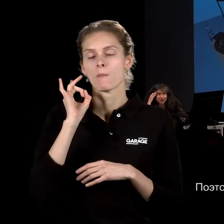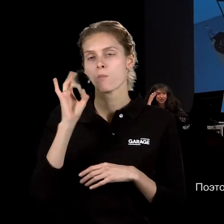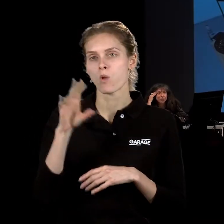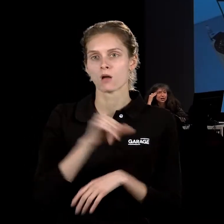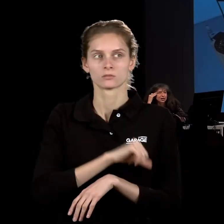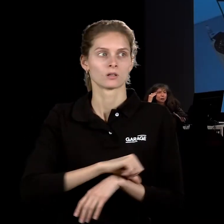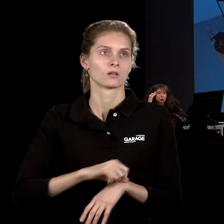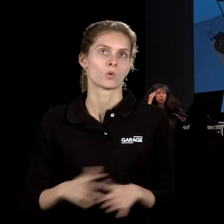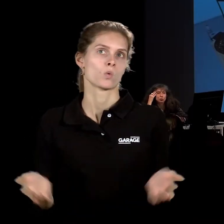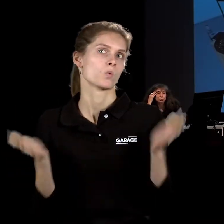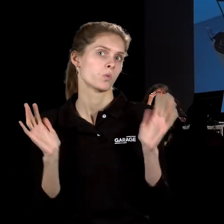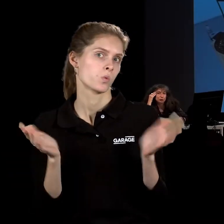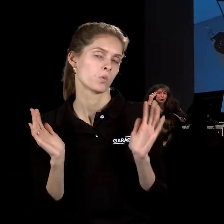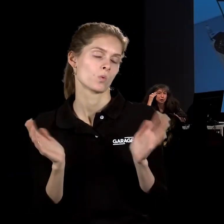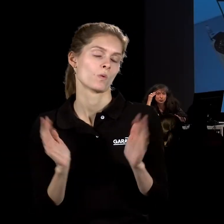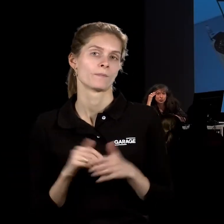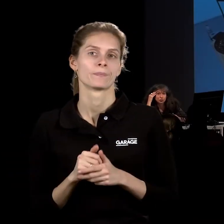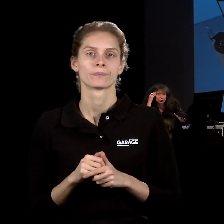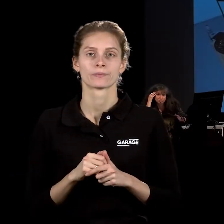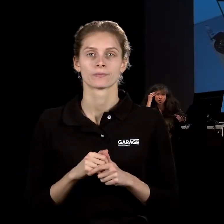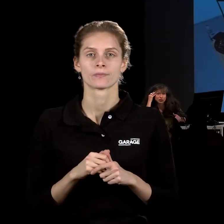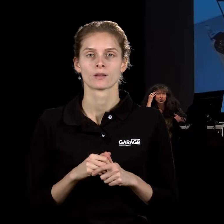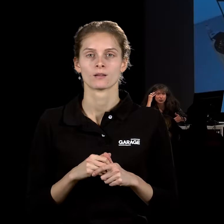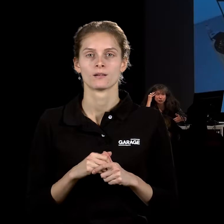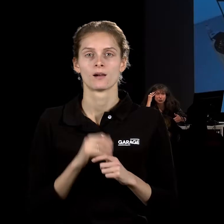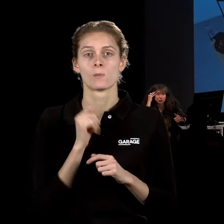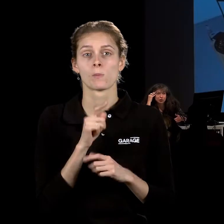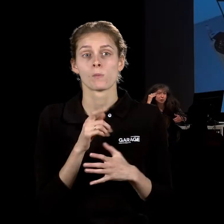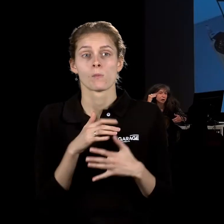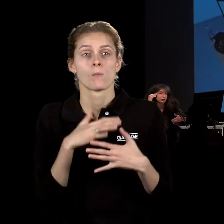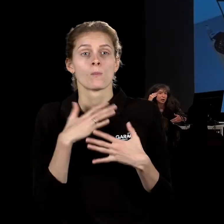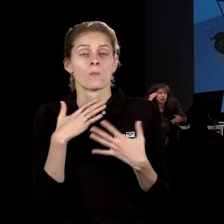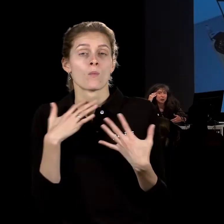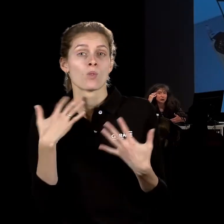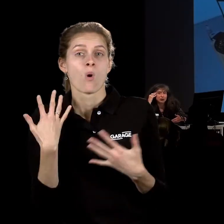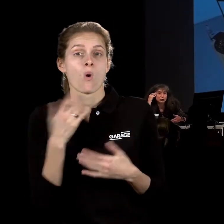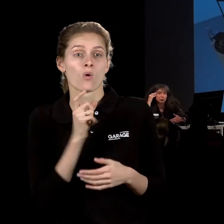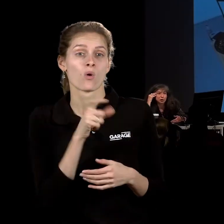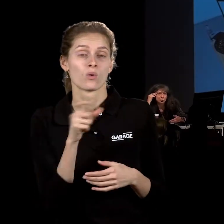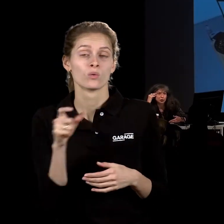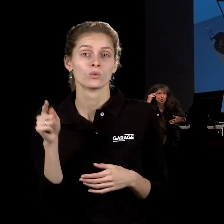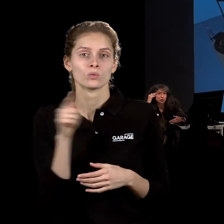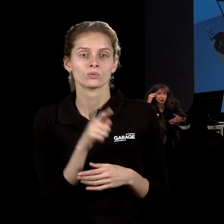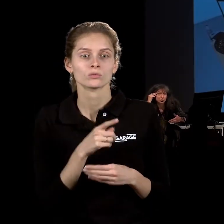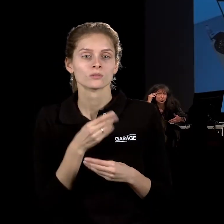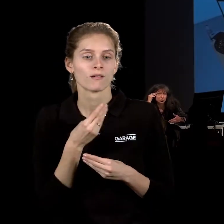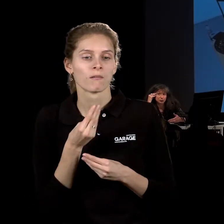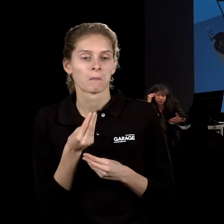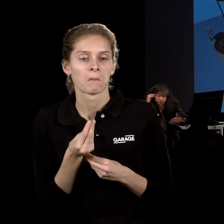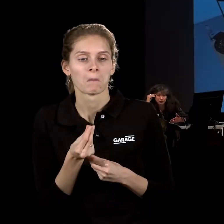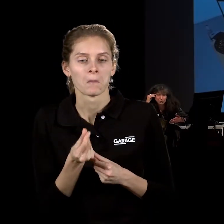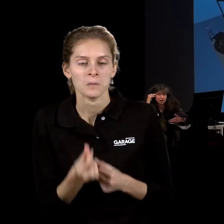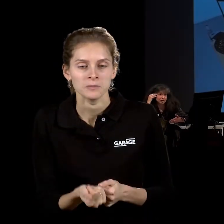за границей. И это то, с помощью чего большинство жителей западных мегаполисов в конце концов приобщаются к